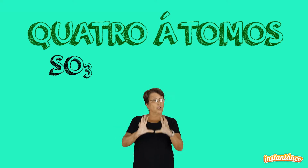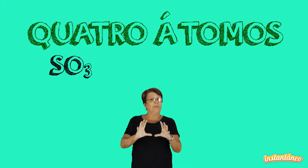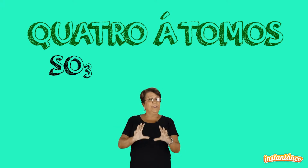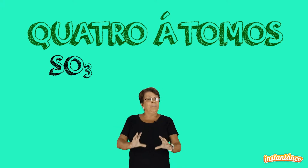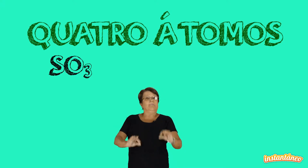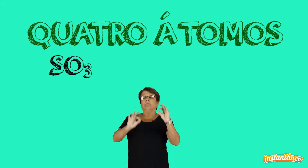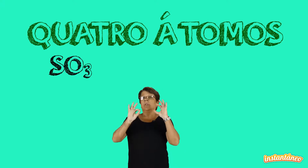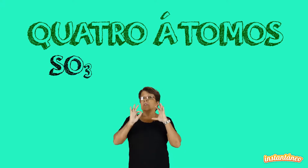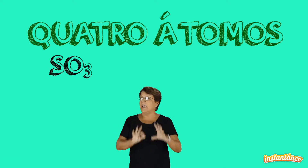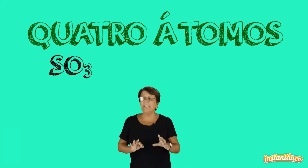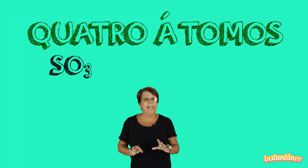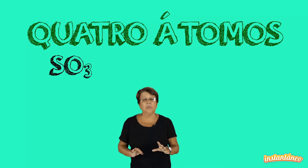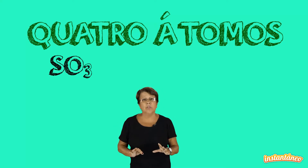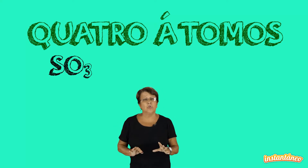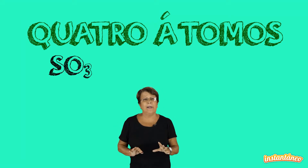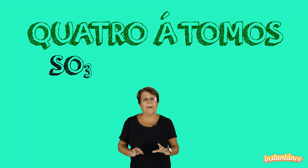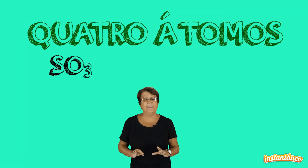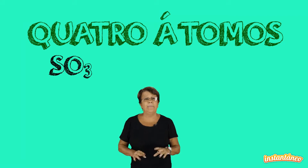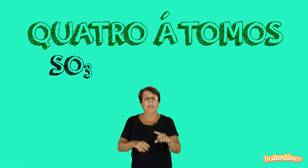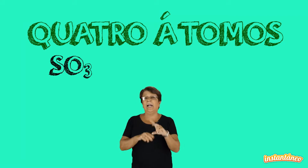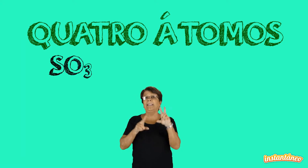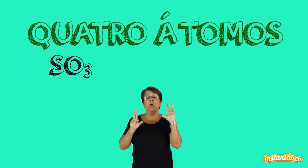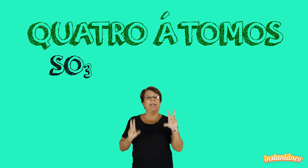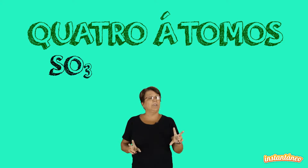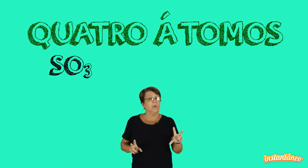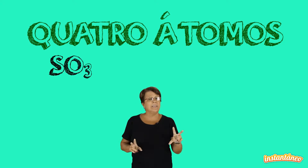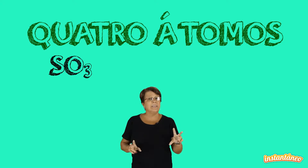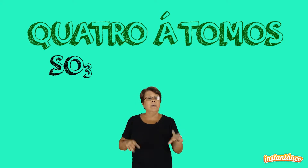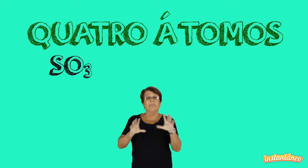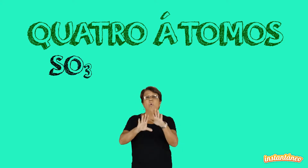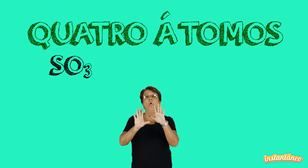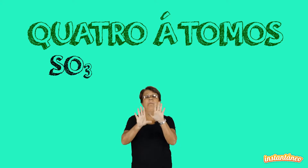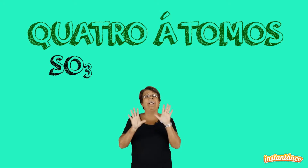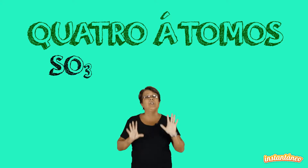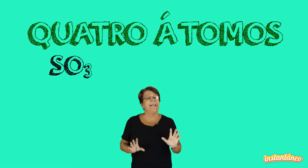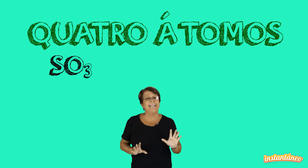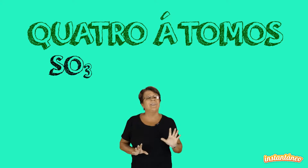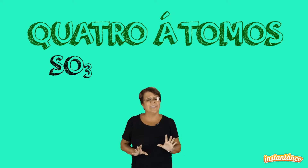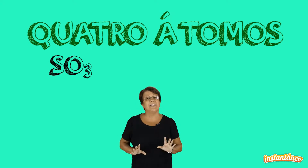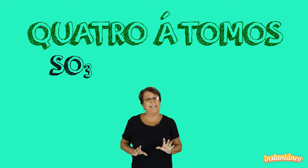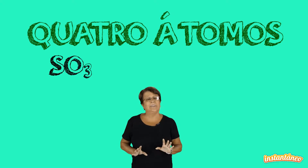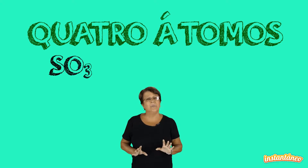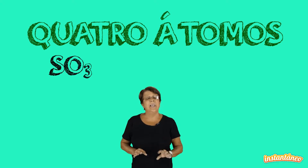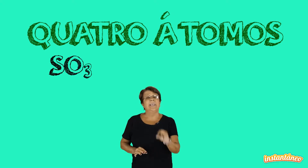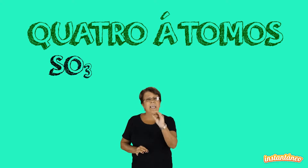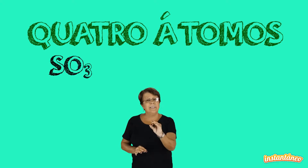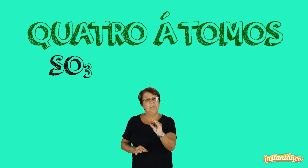enxofre. Seis elétrons na última camada, cada O quer dois, vão compartilhar esses seis elétrons e essa